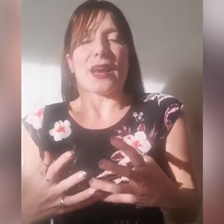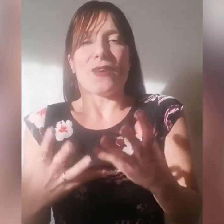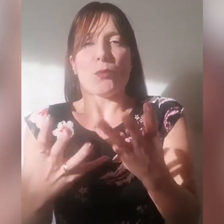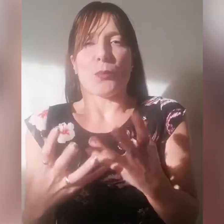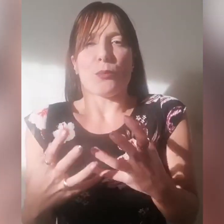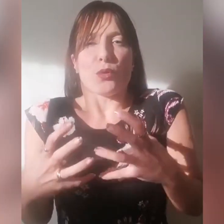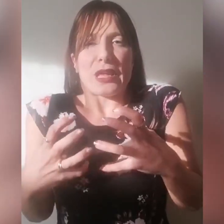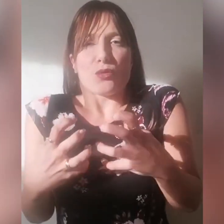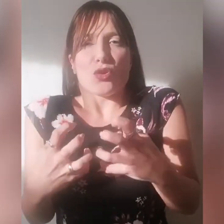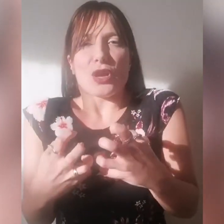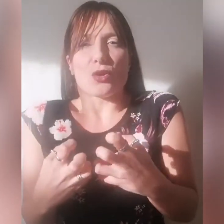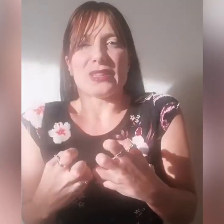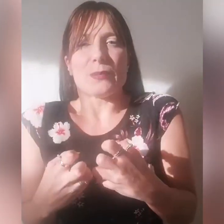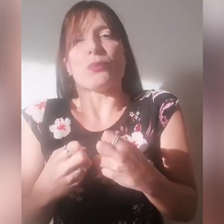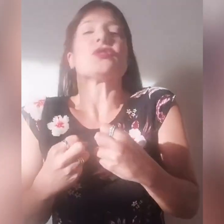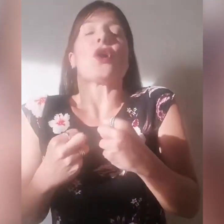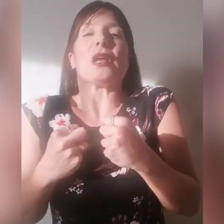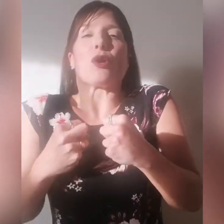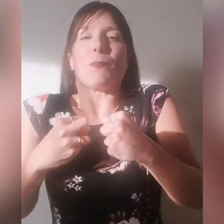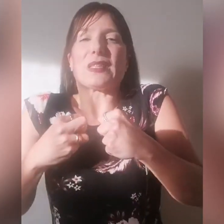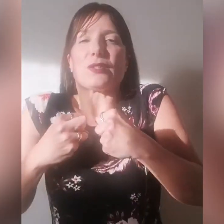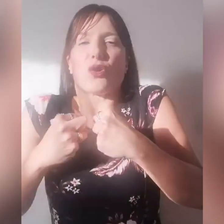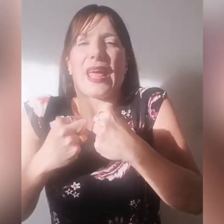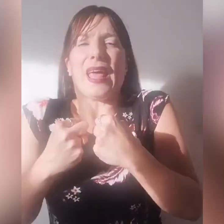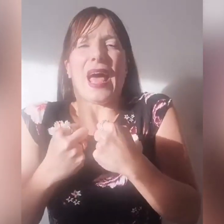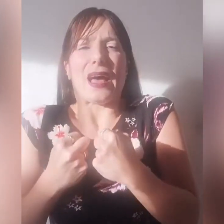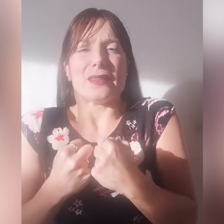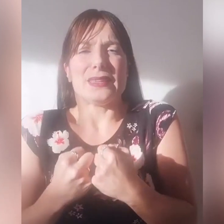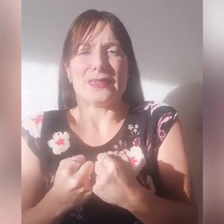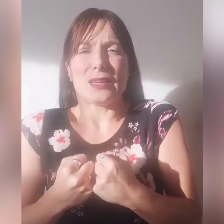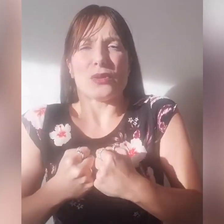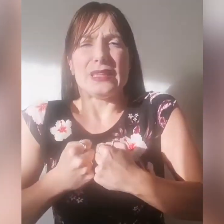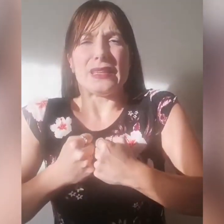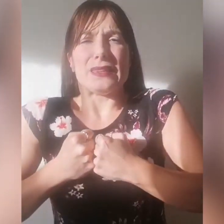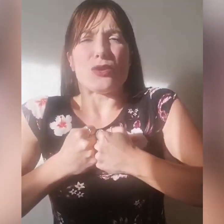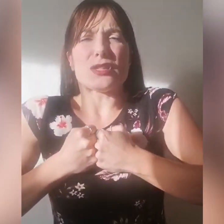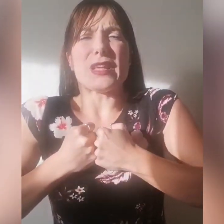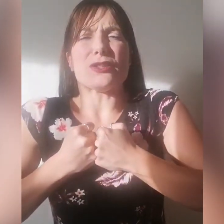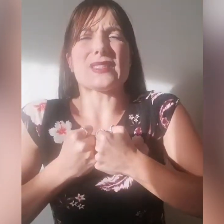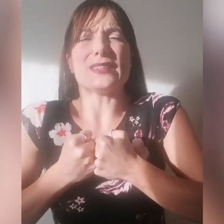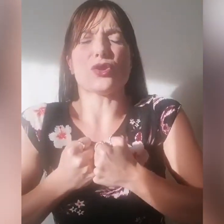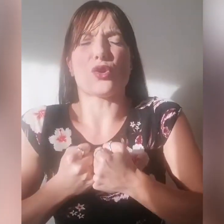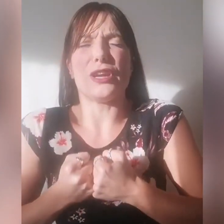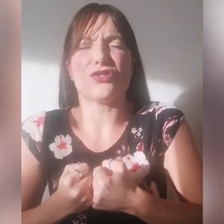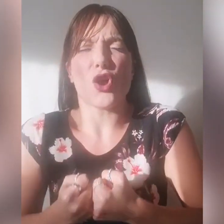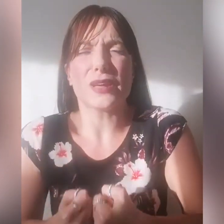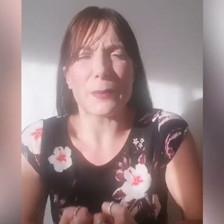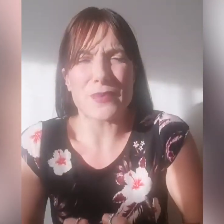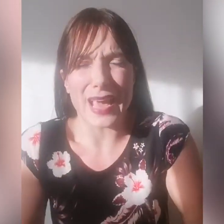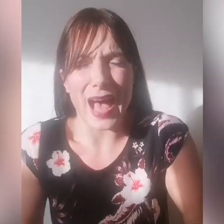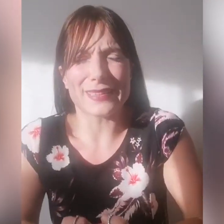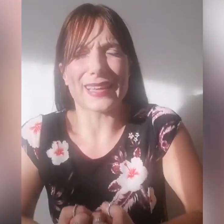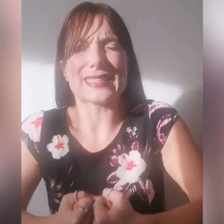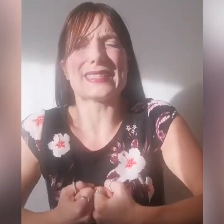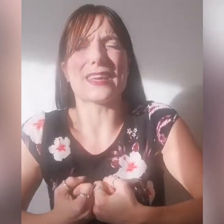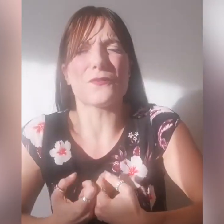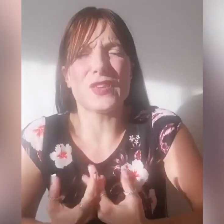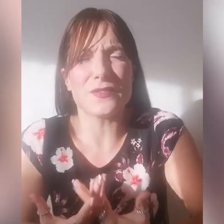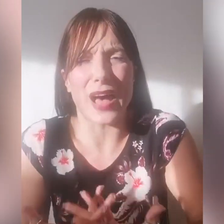eravamo proprio in riunione col team apostolico, il pastore dello Spirito Santo con le ginocchia piegate che serviva,